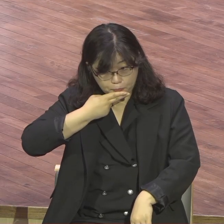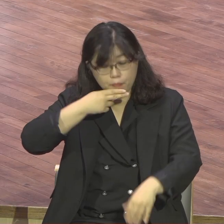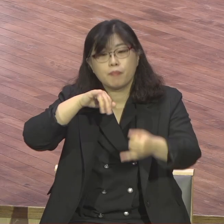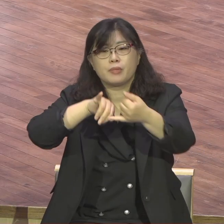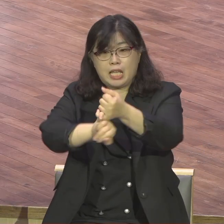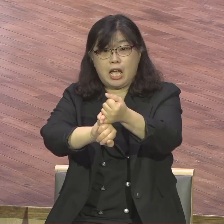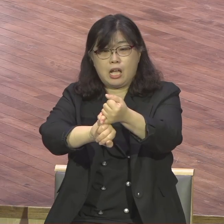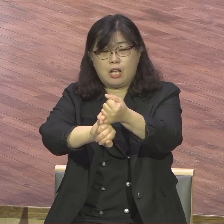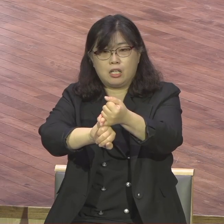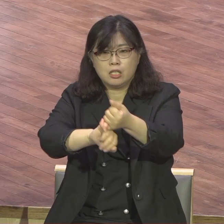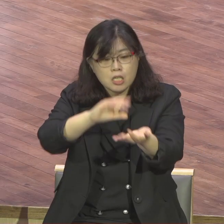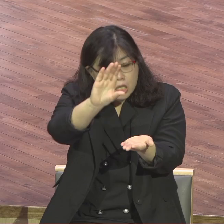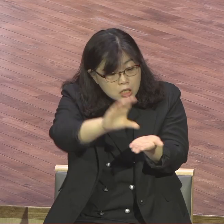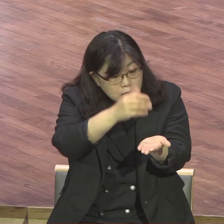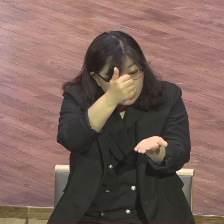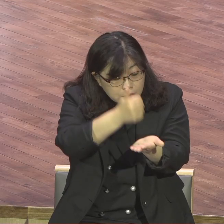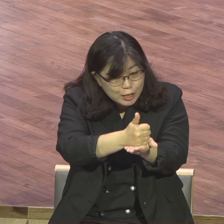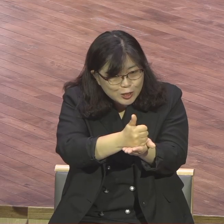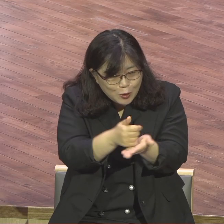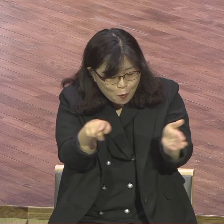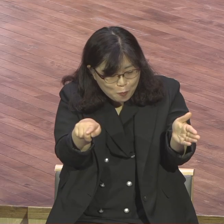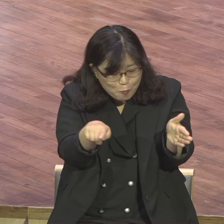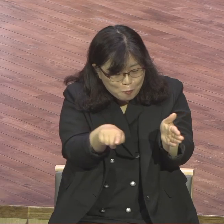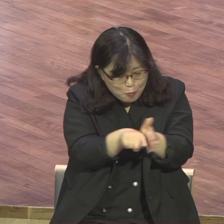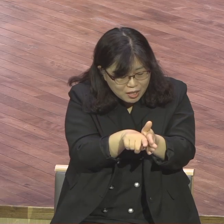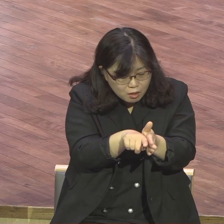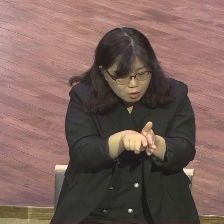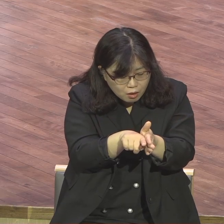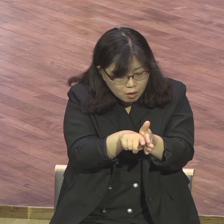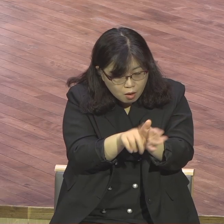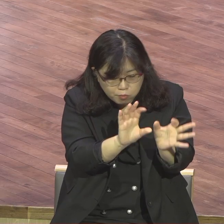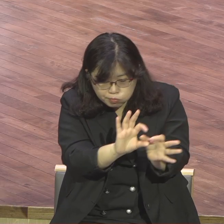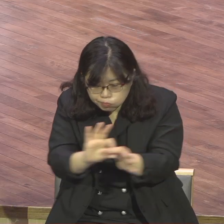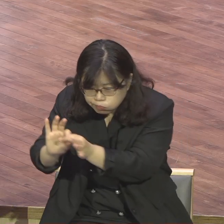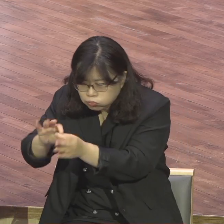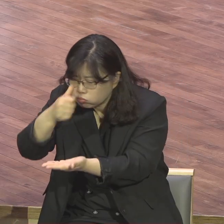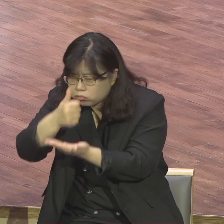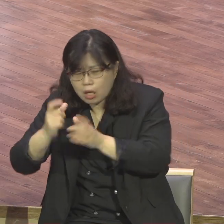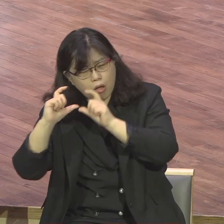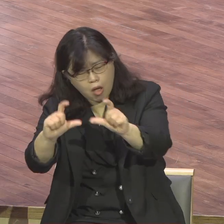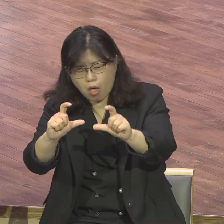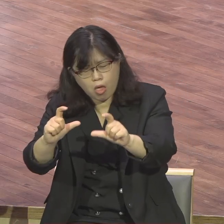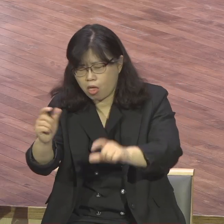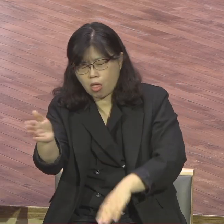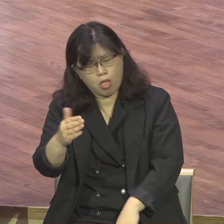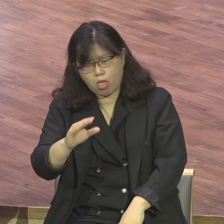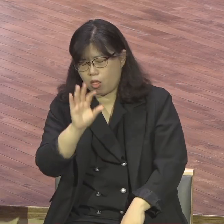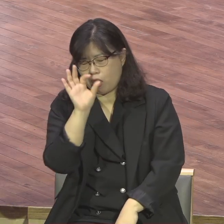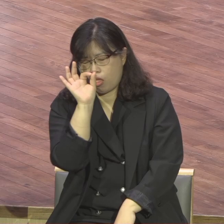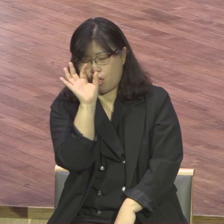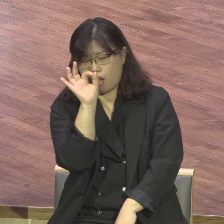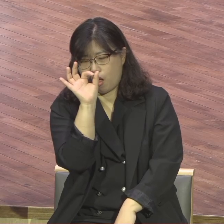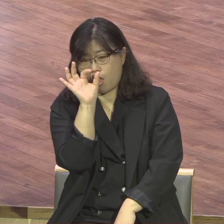안에 있으면 정자함이 없다는 것 그 어떤 것도 우리를 그리스도 예수 안에 있는